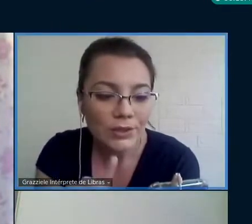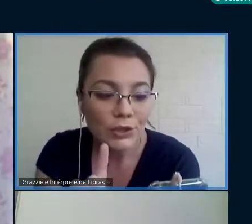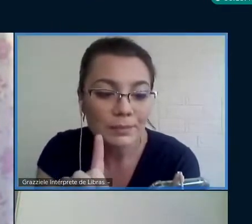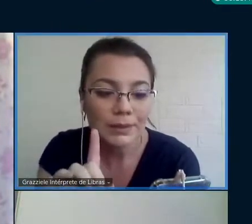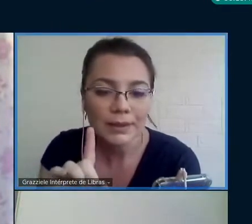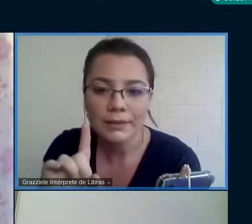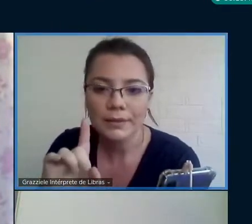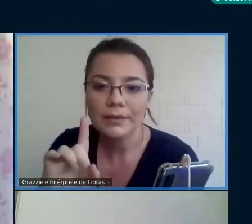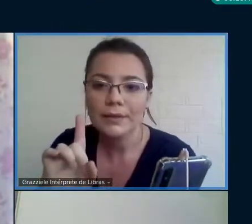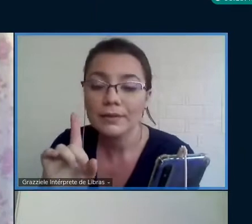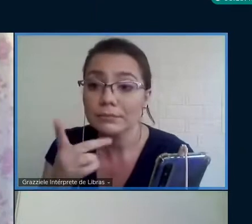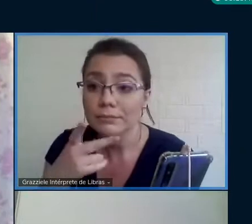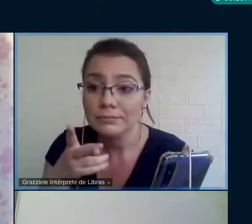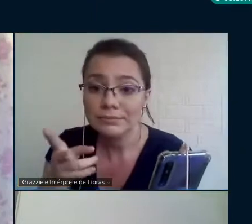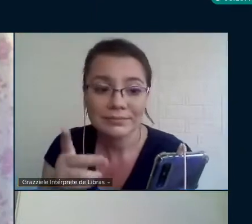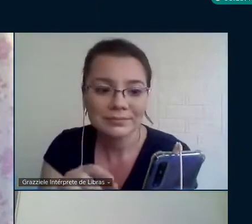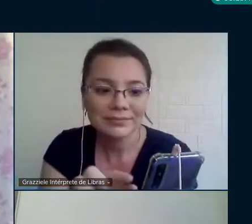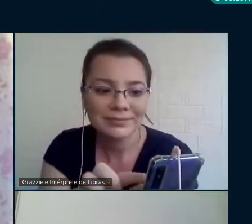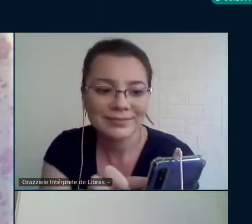aí a disciplina,